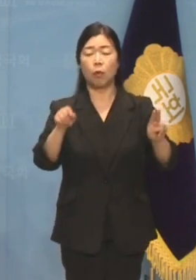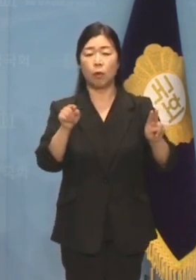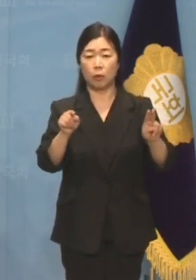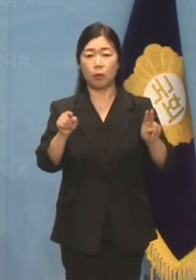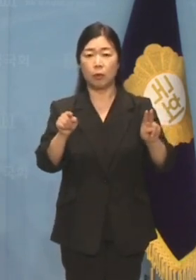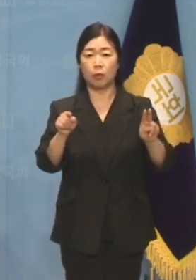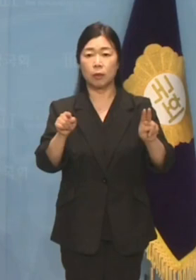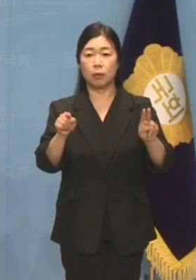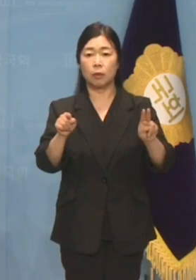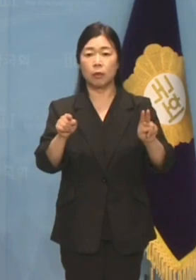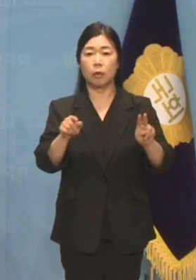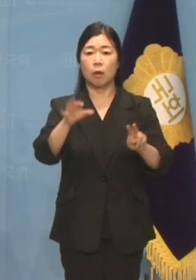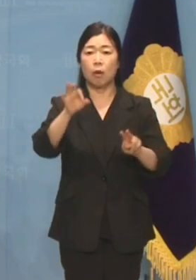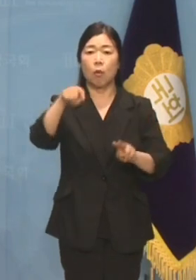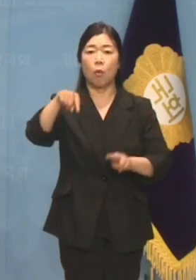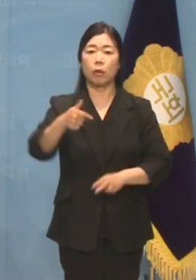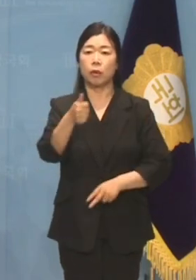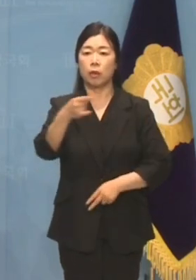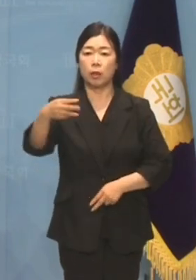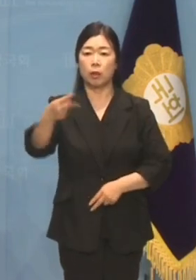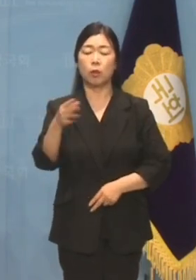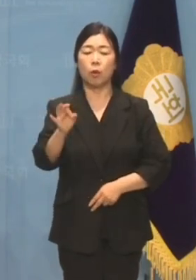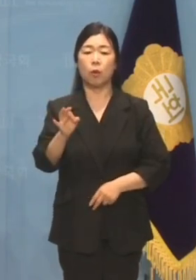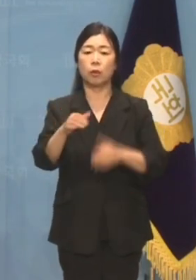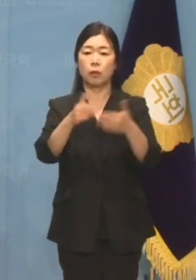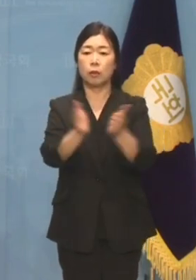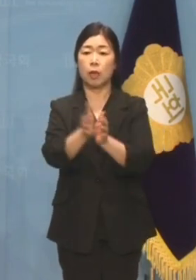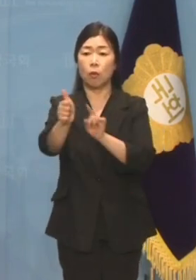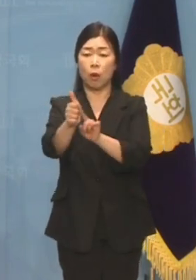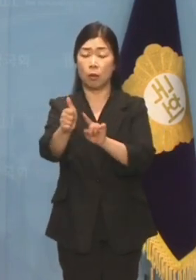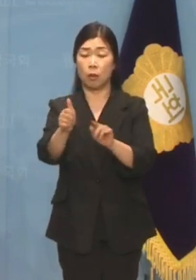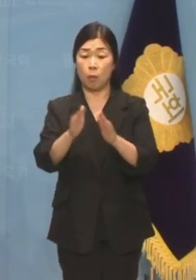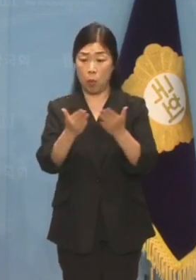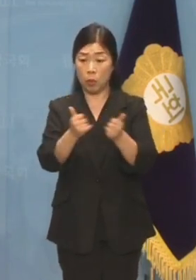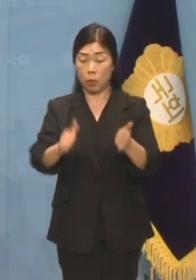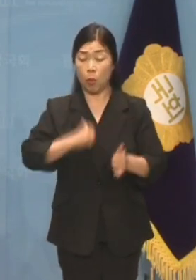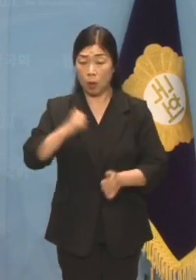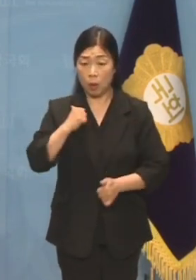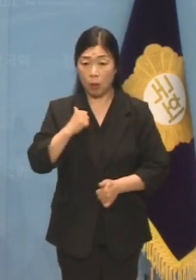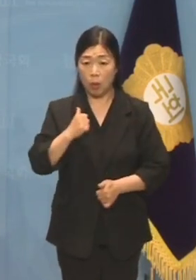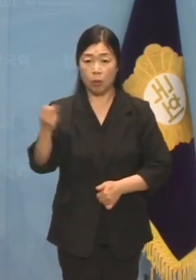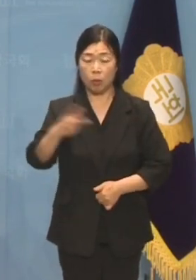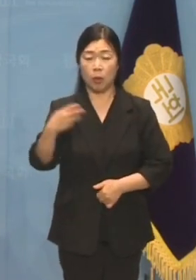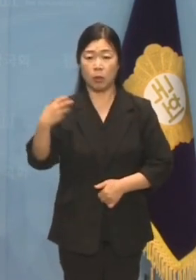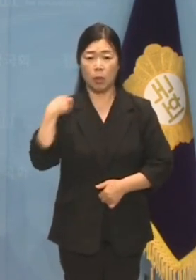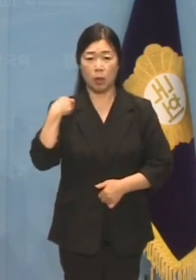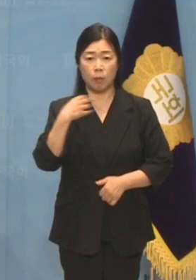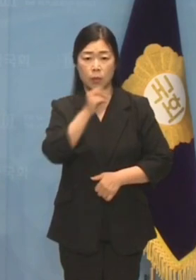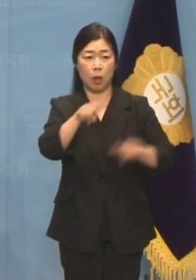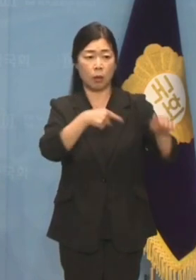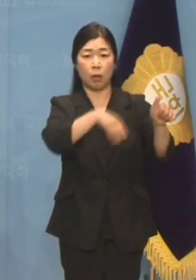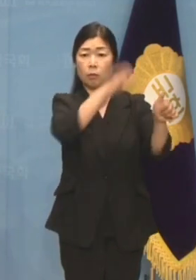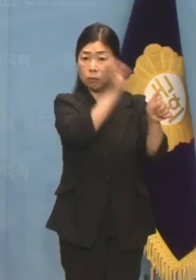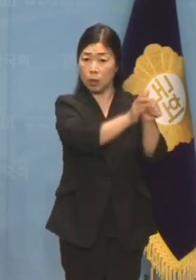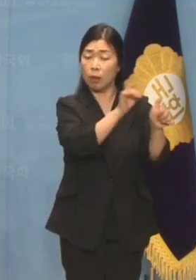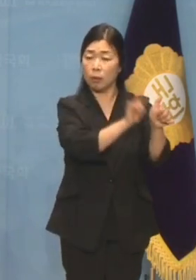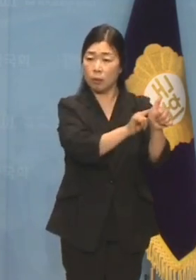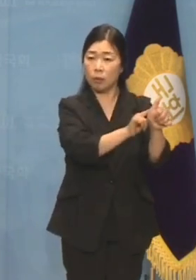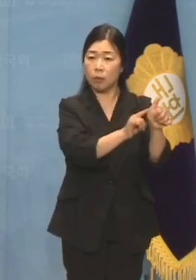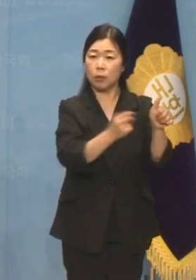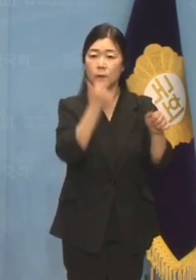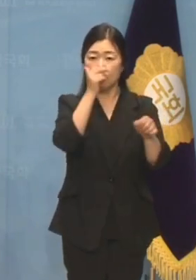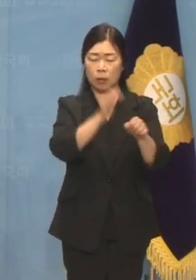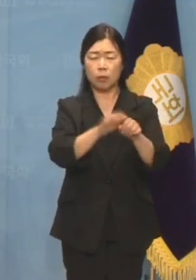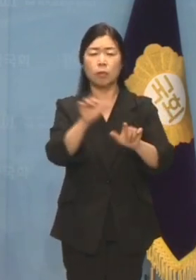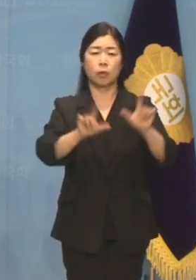원희룡 장관 본인인데 화도 본인이 내고 책임도 야당이지라니 정말